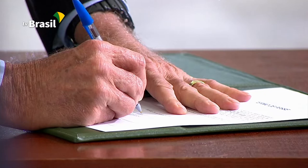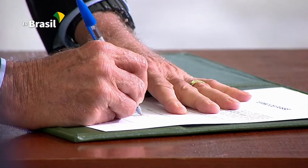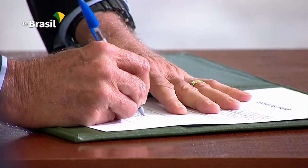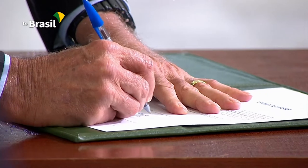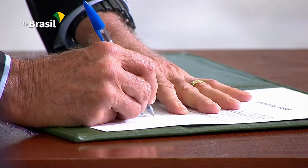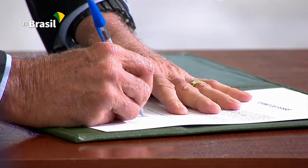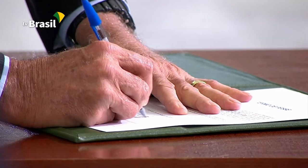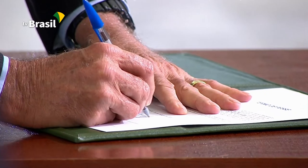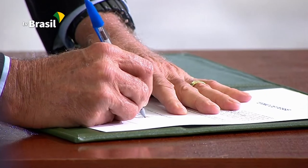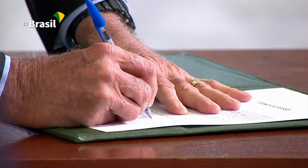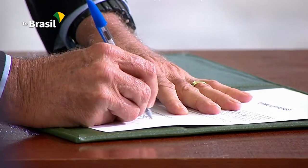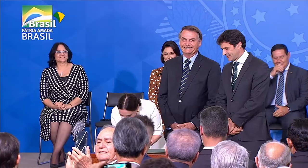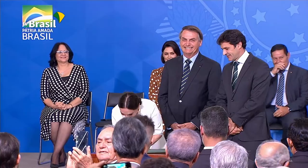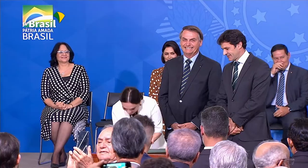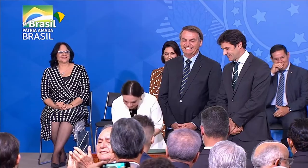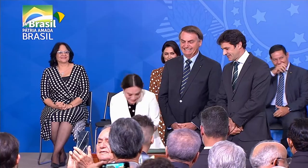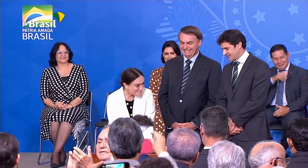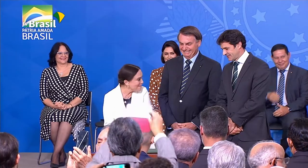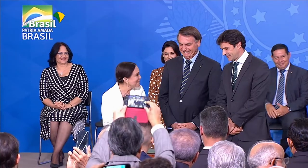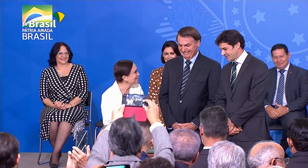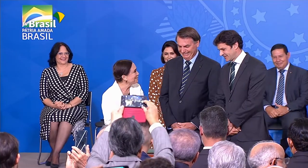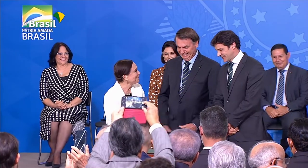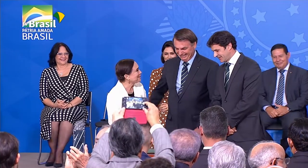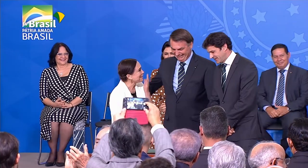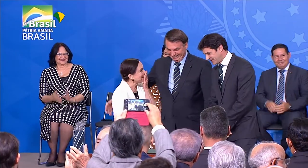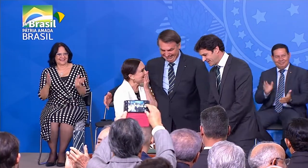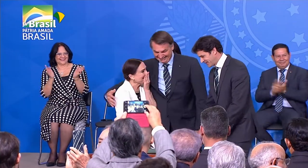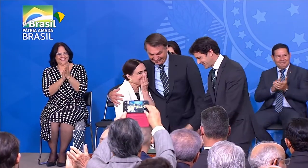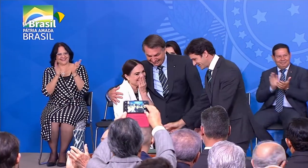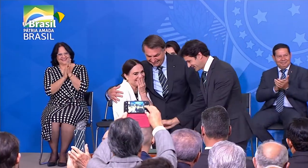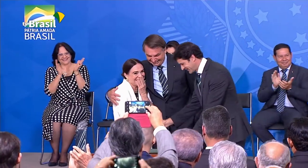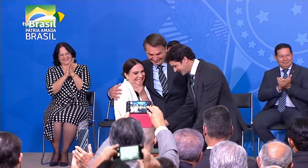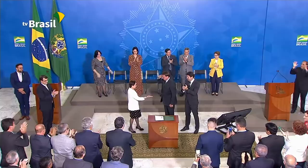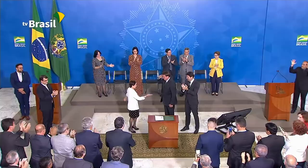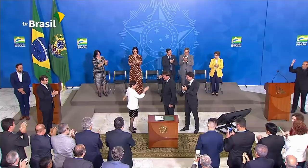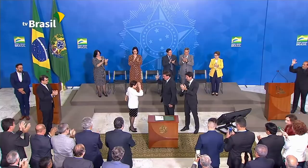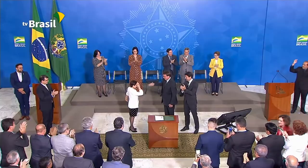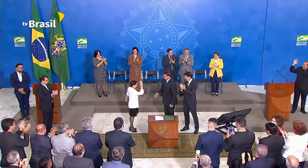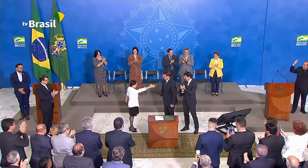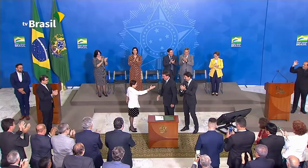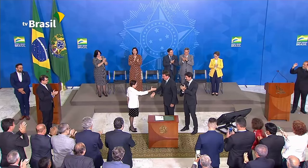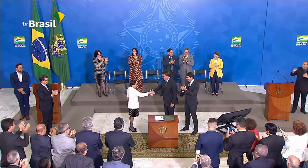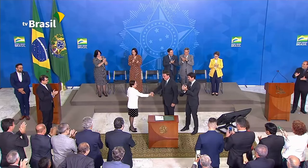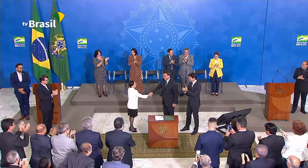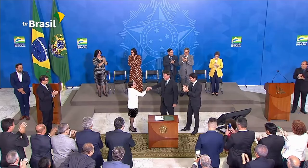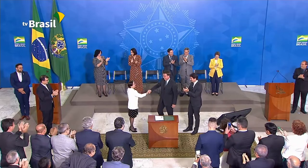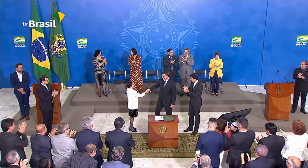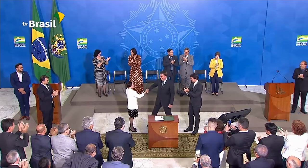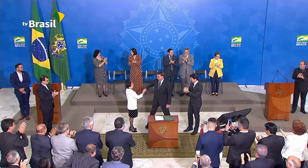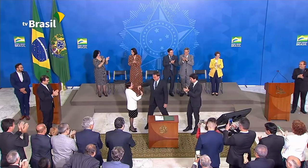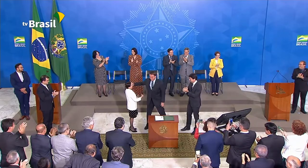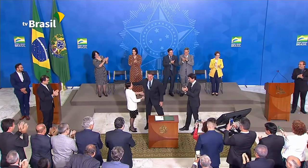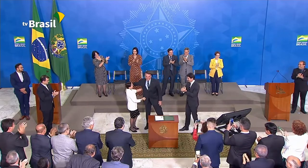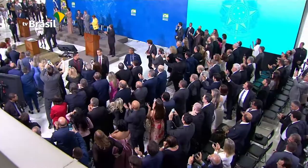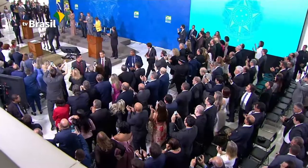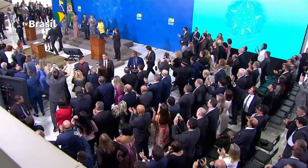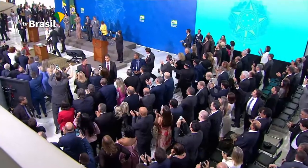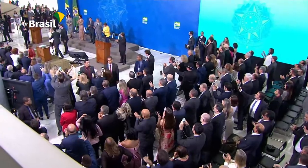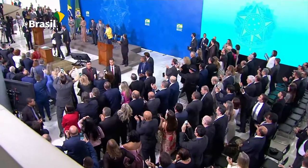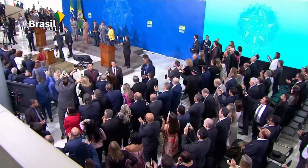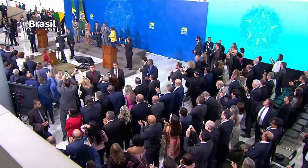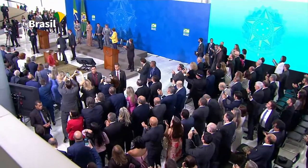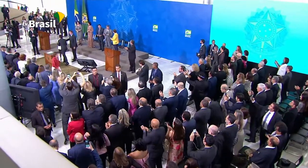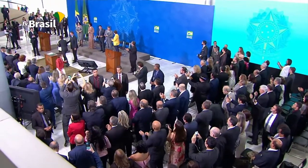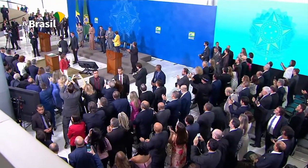-feira, mas o convite veio em janeiro. Nesse intervalo, a nova secretária de Cultura quis se inteirar